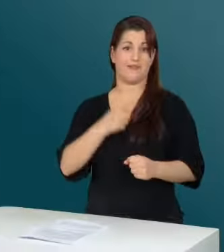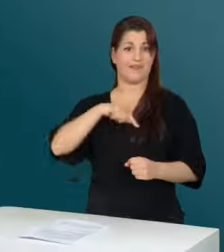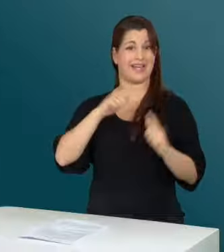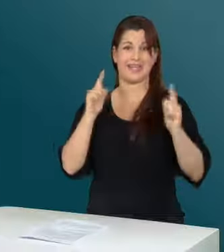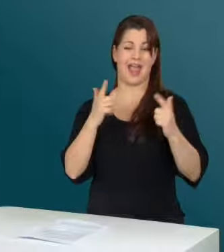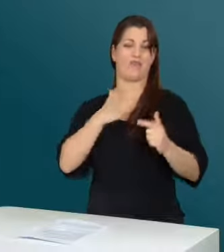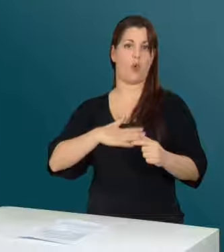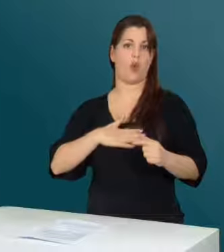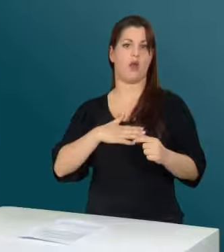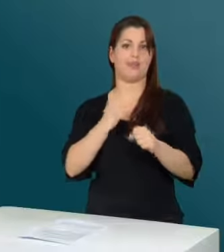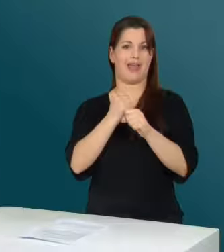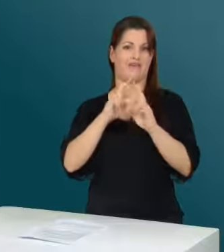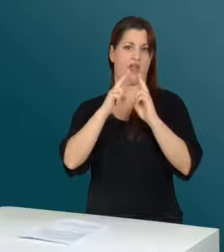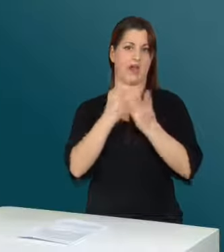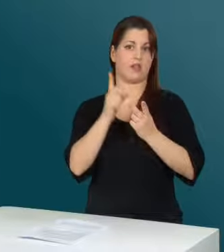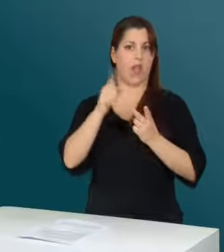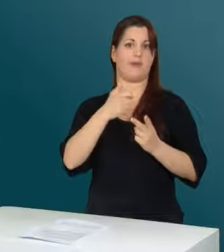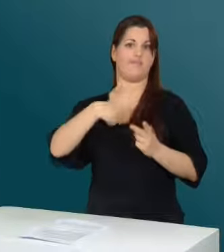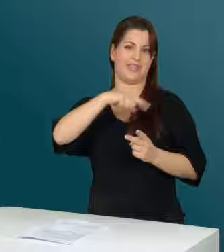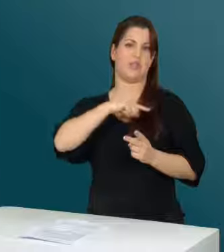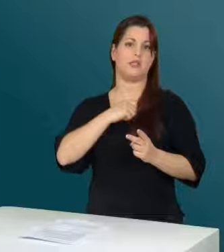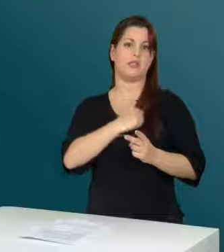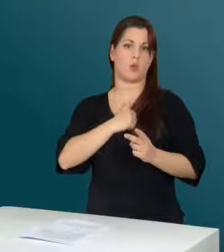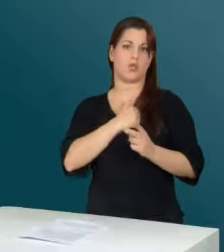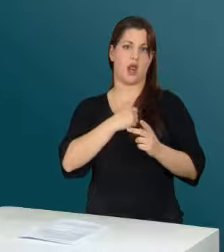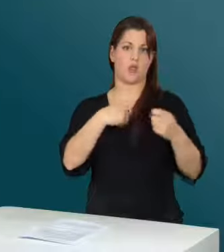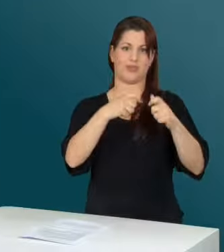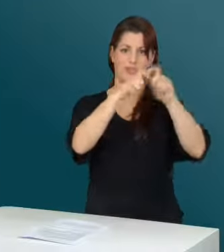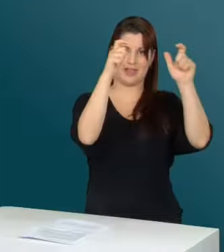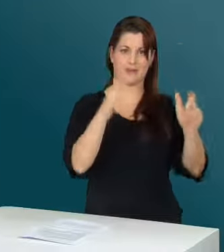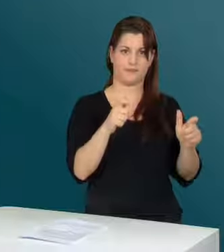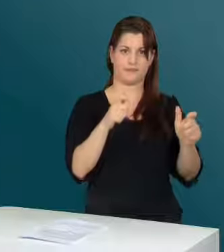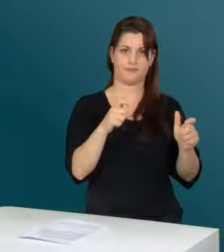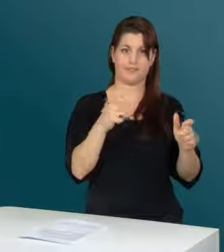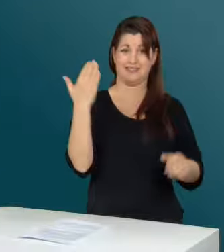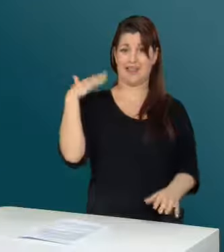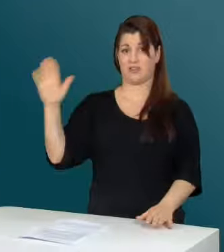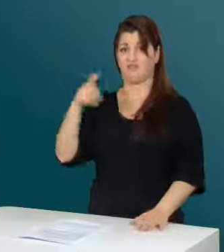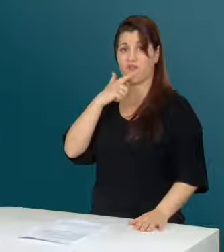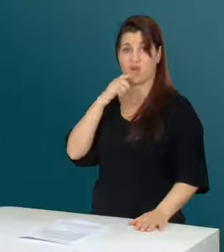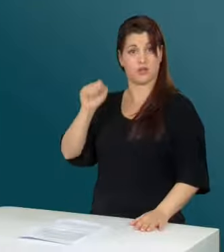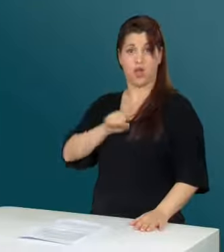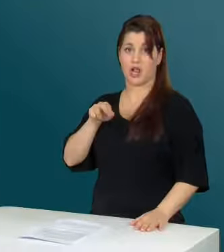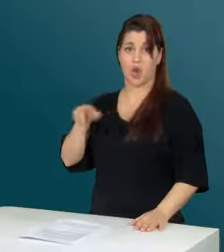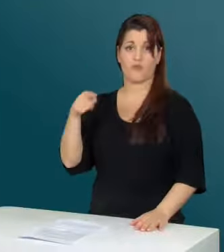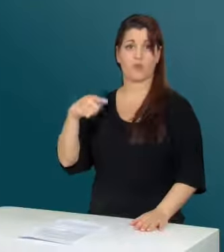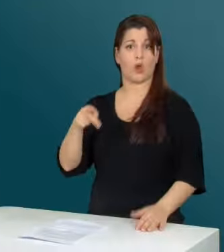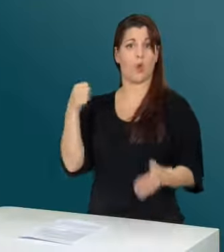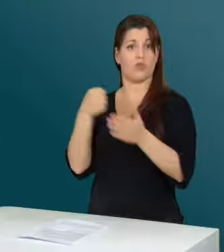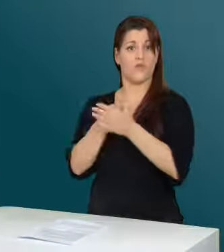Die Firma sei kein Wohltätigkeitsverein, aber ein soziales Unternehmen. Als sein Vater aufgrund eines Unfalls nicht